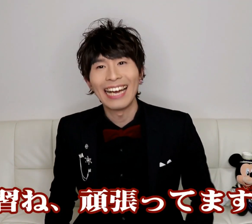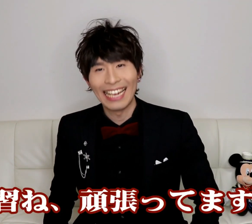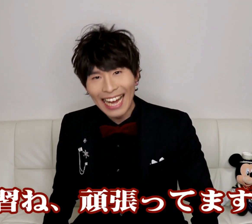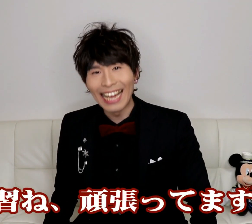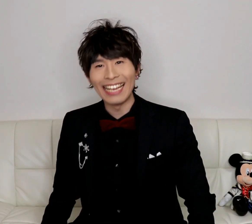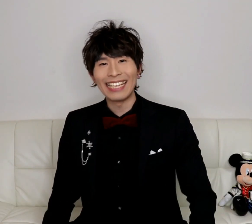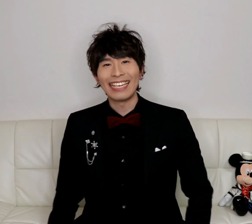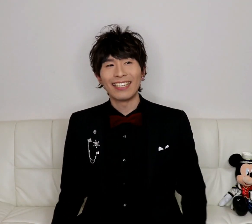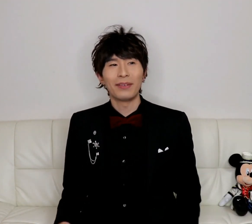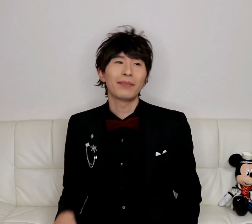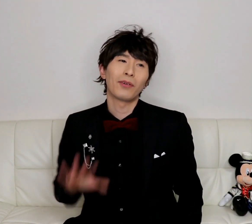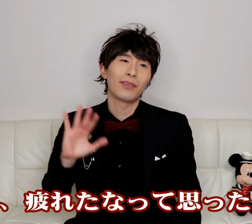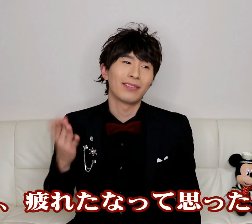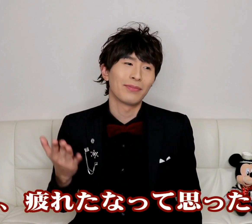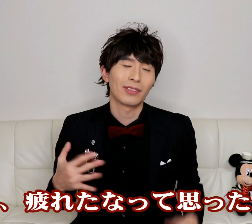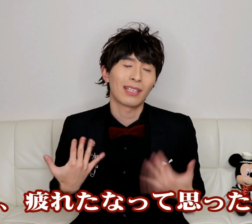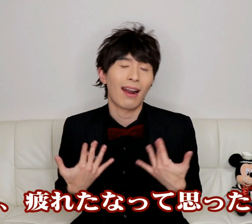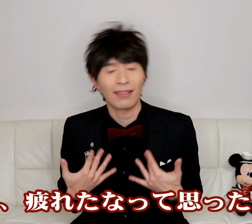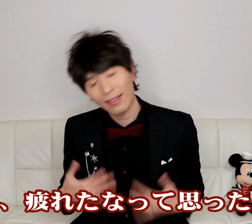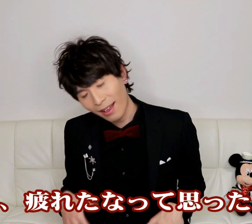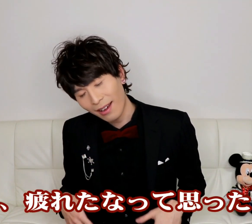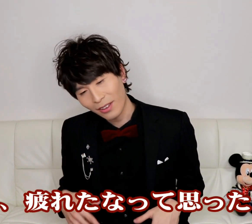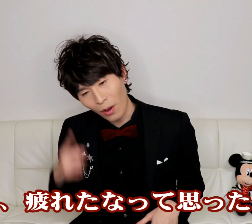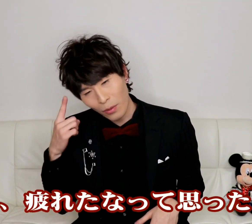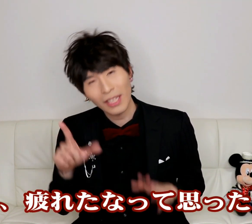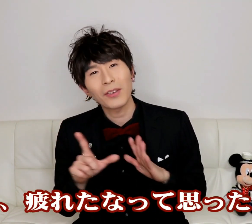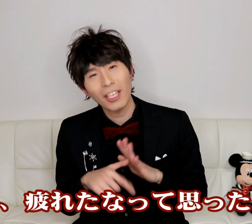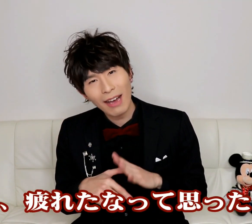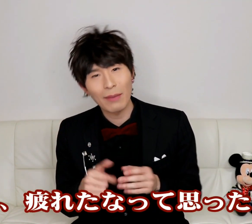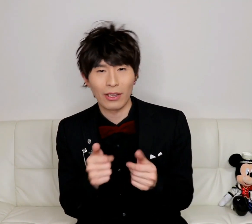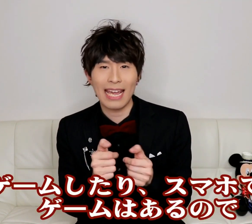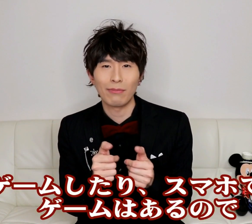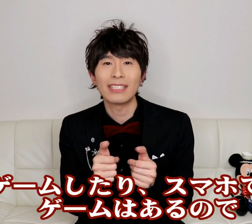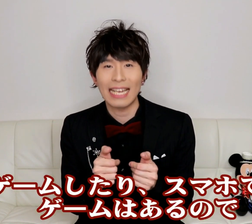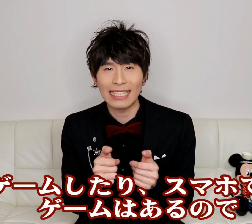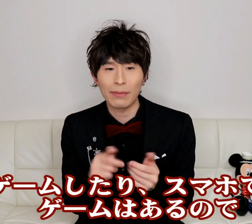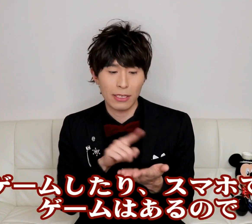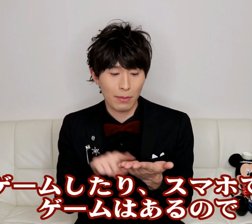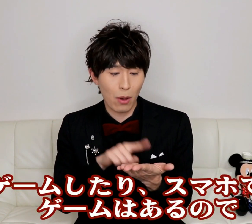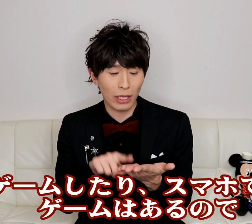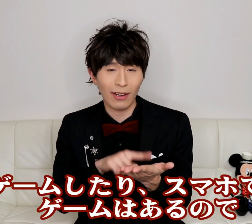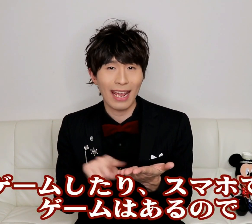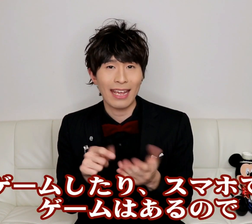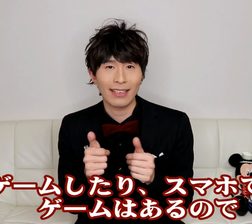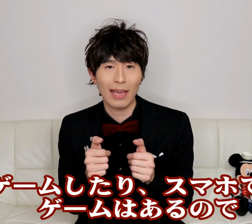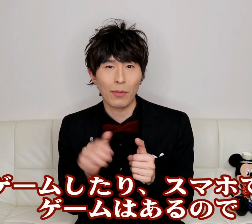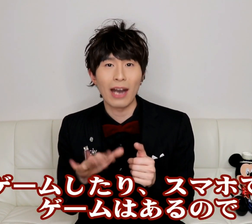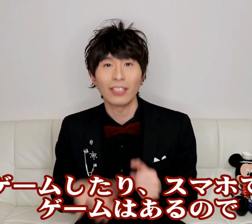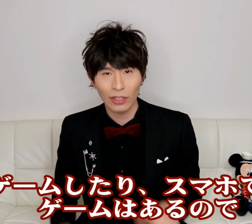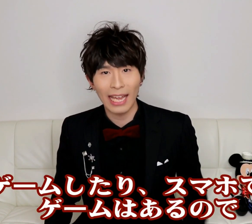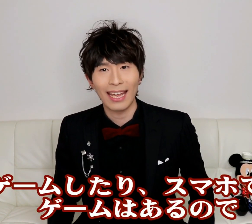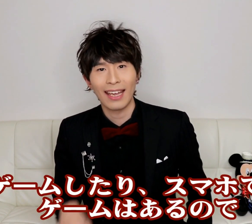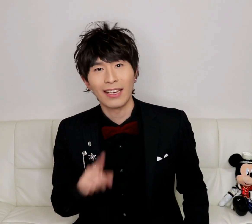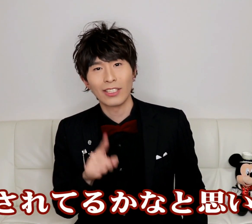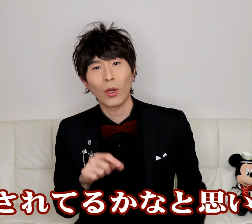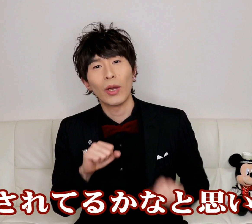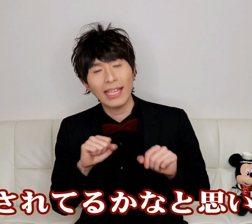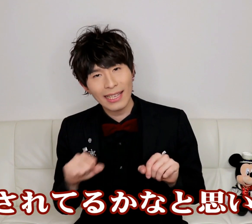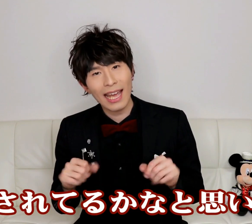はいそれでも疲れたなーとか思った時はもうゲームしたりまあスマホでねゲームもあるのでそれをやって